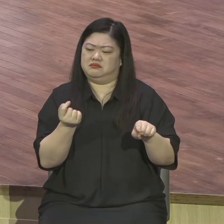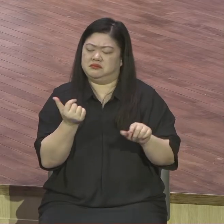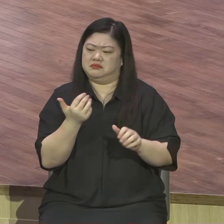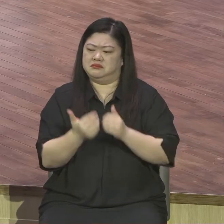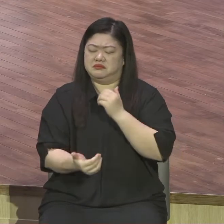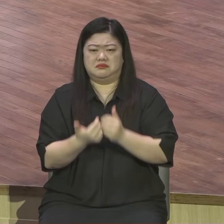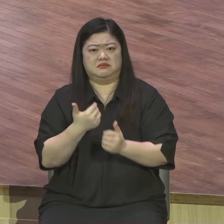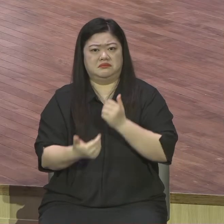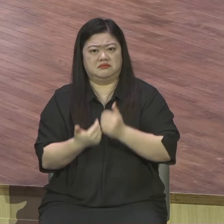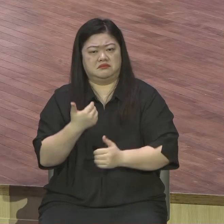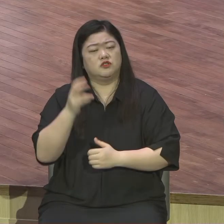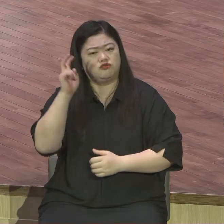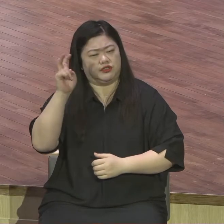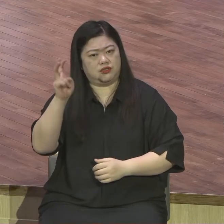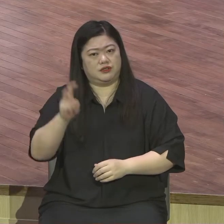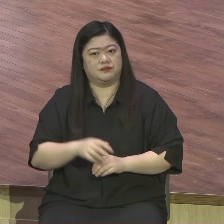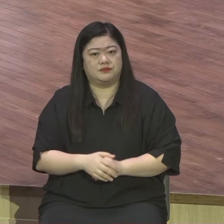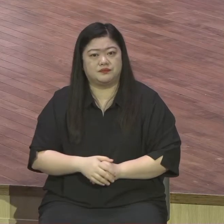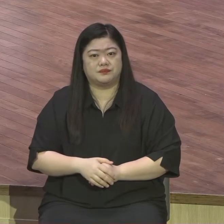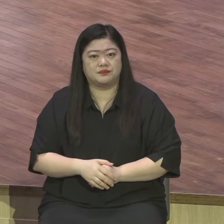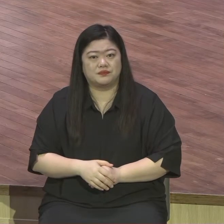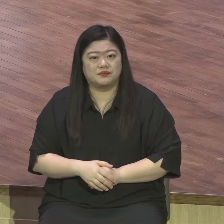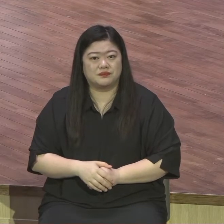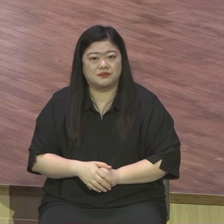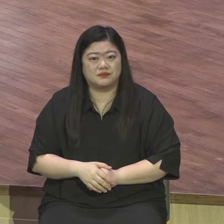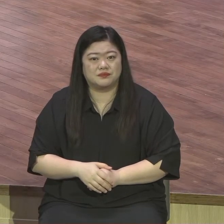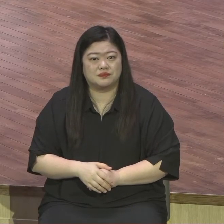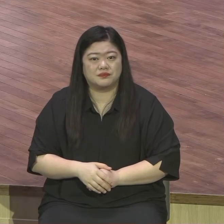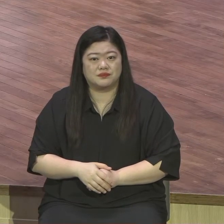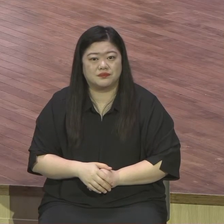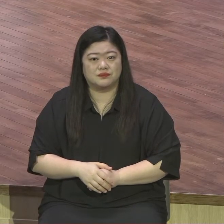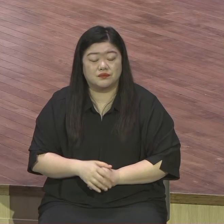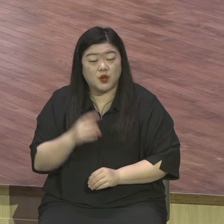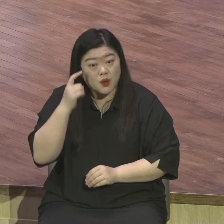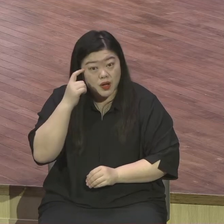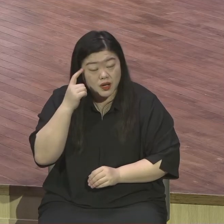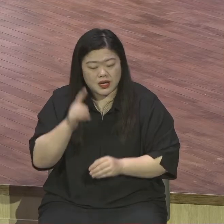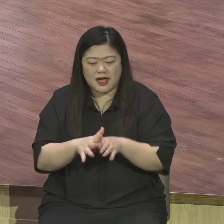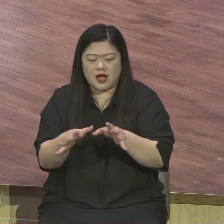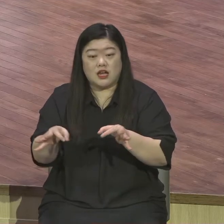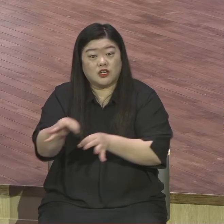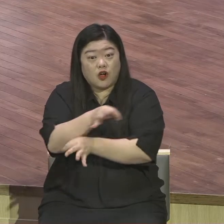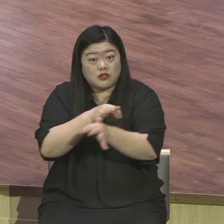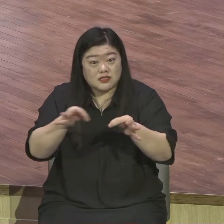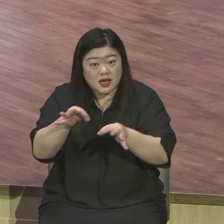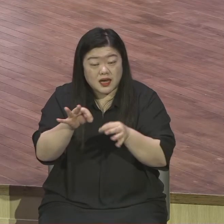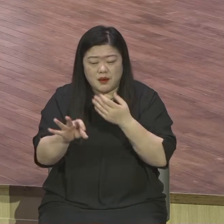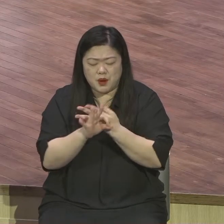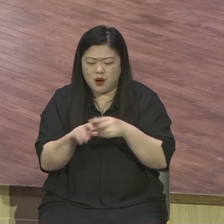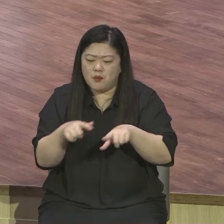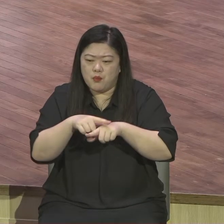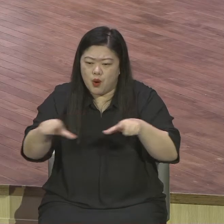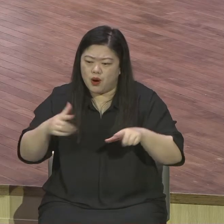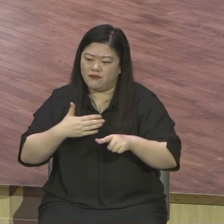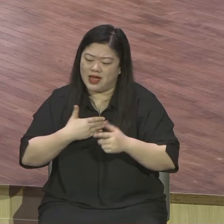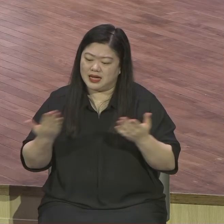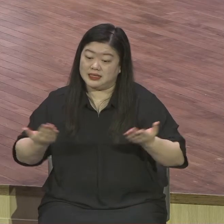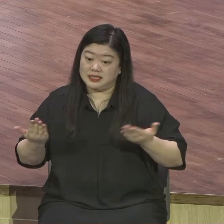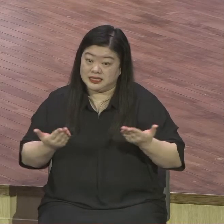맞는 내용이에요. 지금 경제의 정의 노사관계 지금 흔히 있는 노사관계